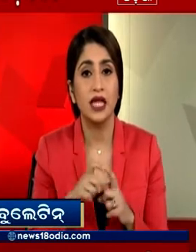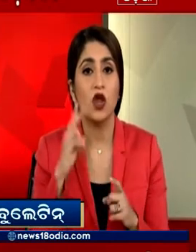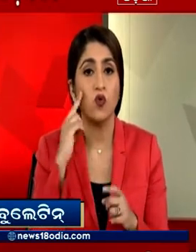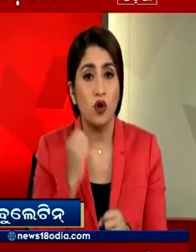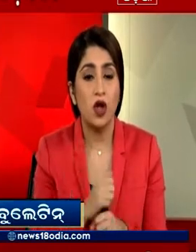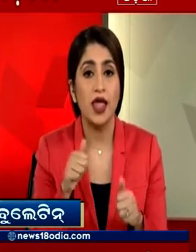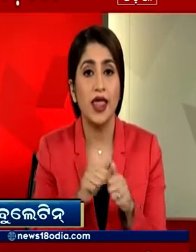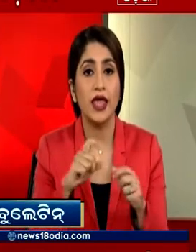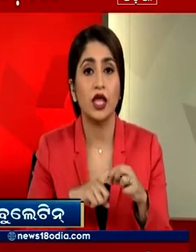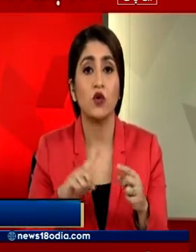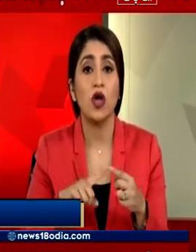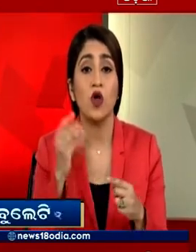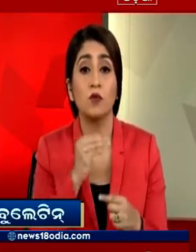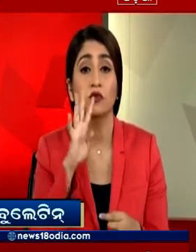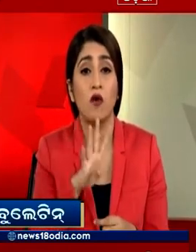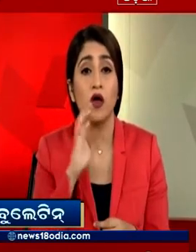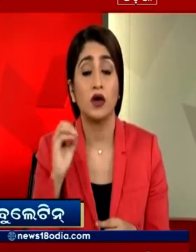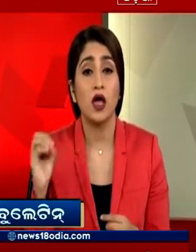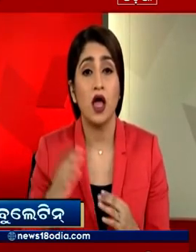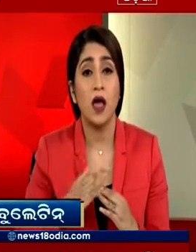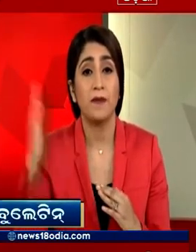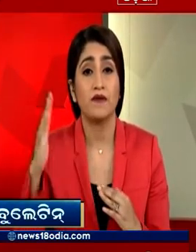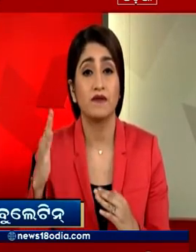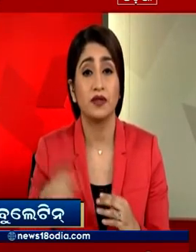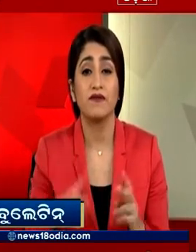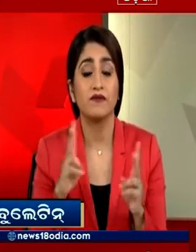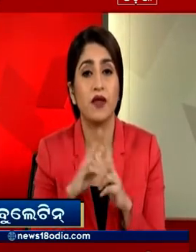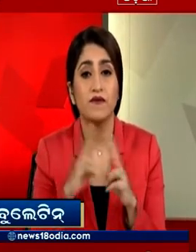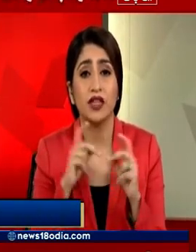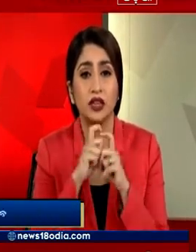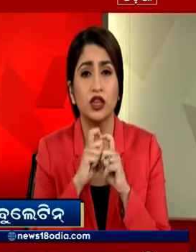गुरुग्राम में AQI 400 के पार है जो कि बहुत खतरनाक है